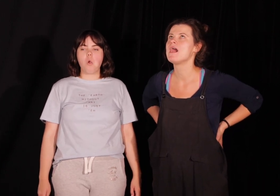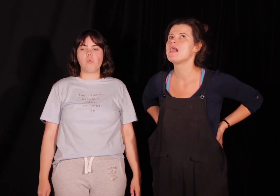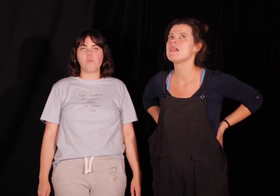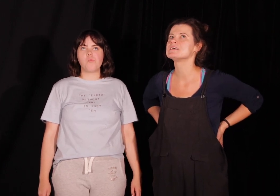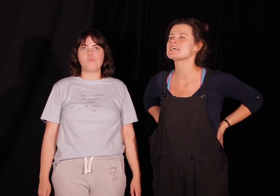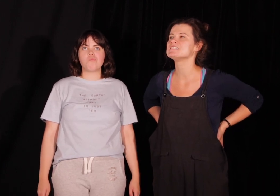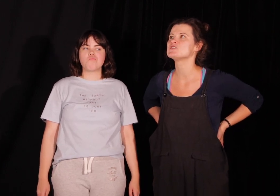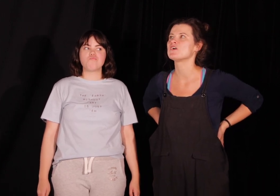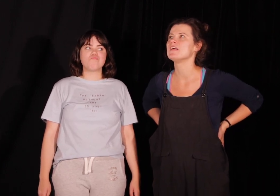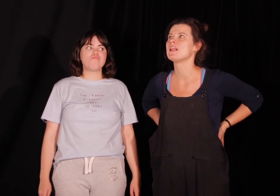Z każdej strony.